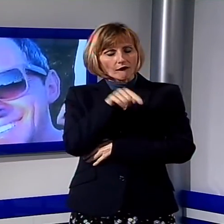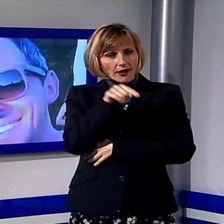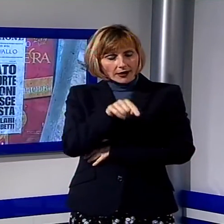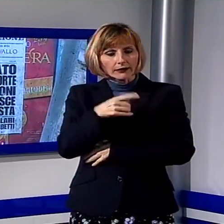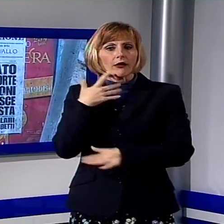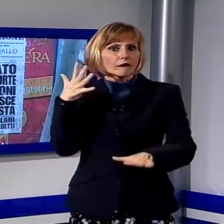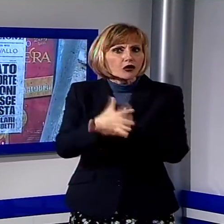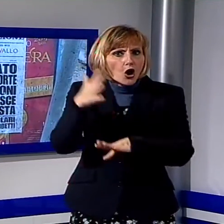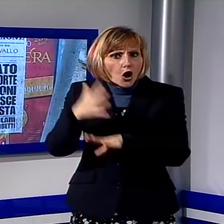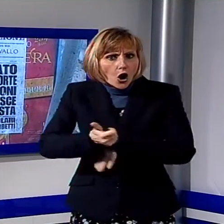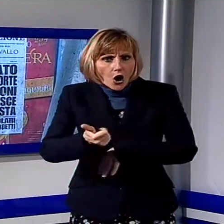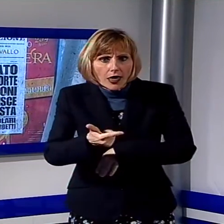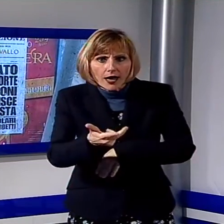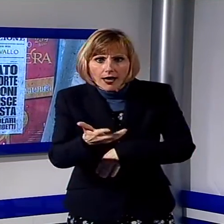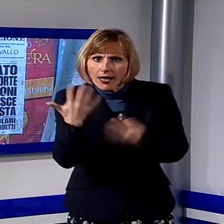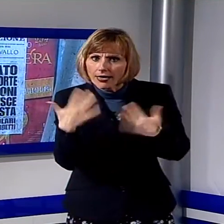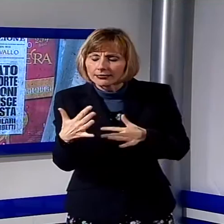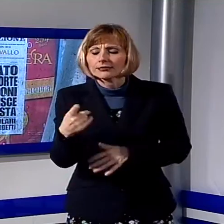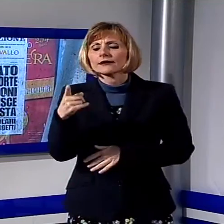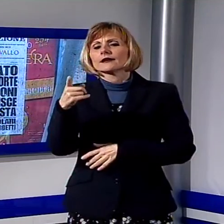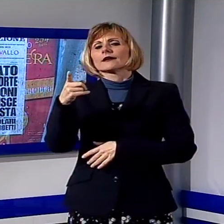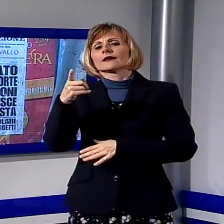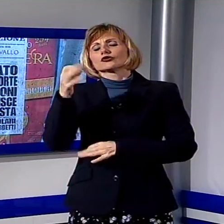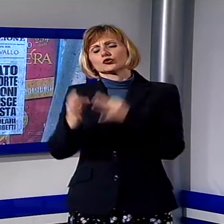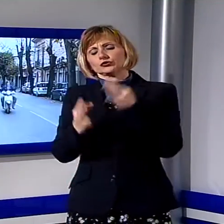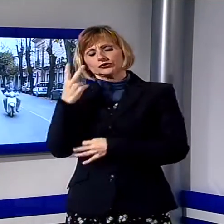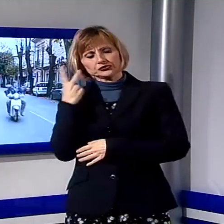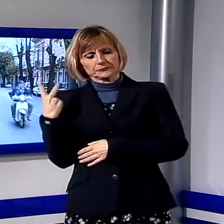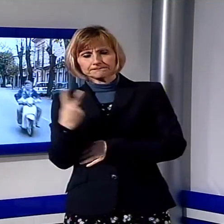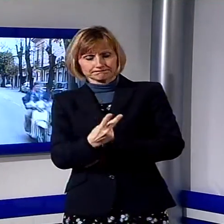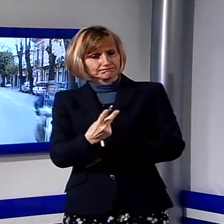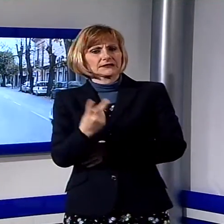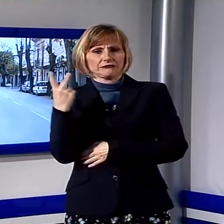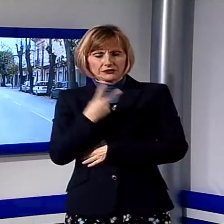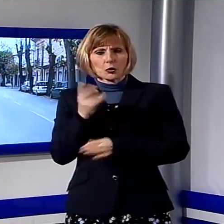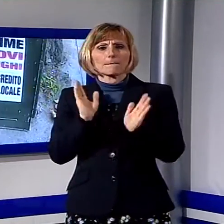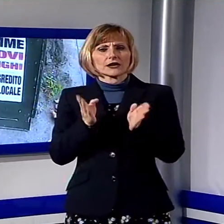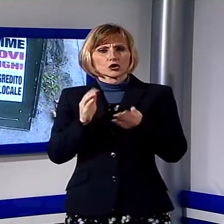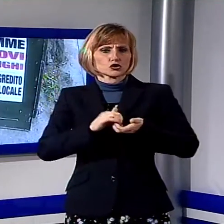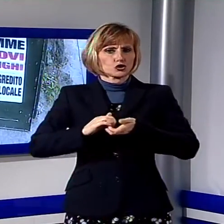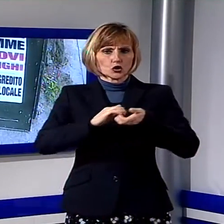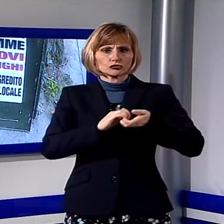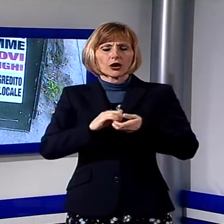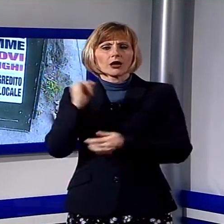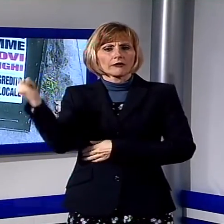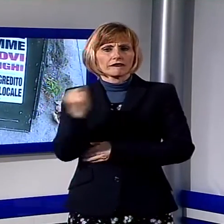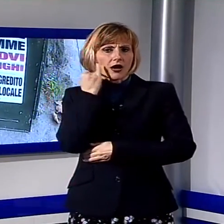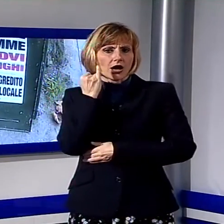episodi violenti che hanno convinto gli inquirenti della sua pericolosità sociale e indubbia capacità delinquere senza lasciar spazio,